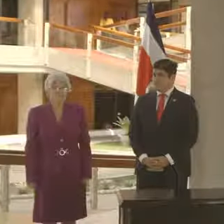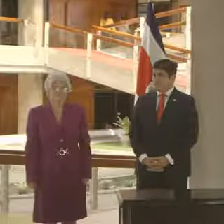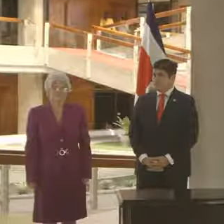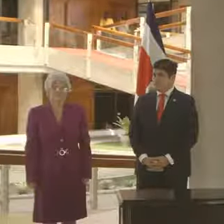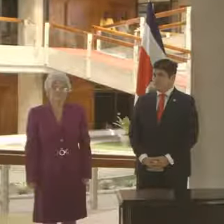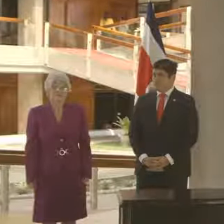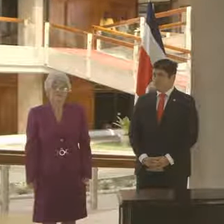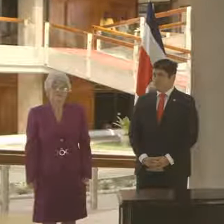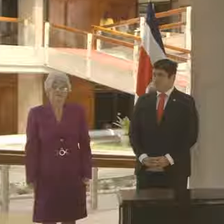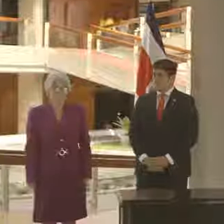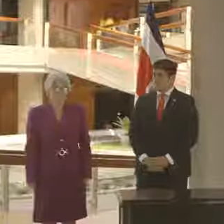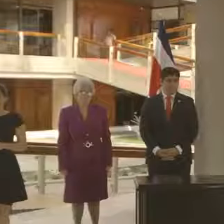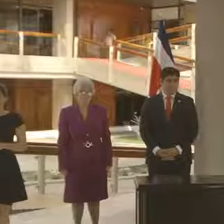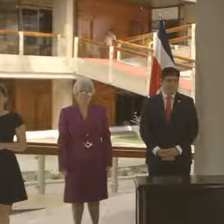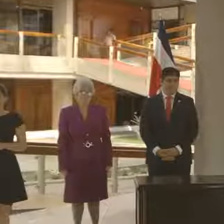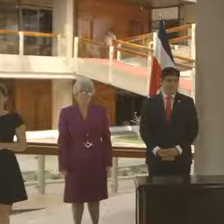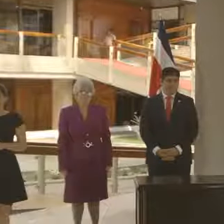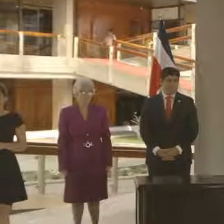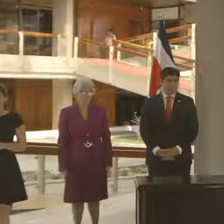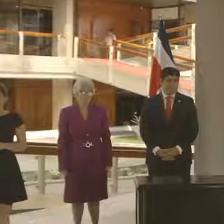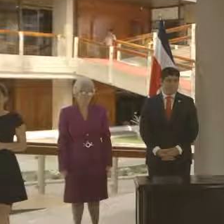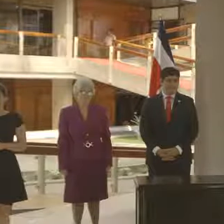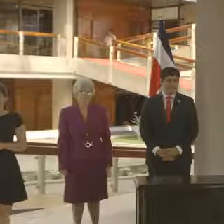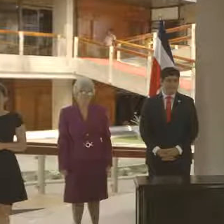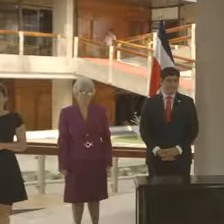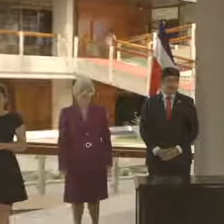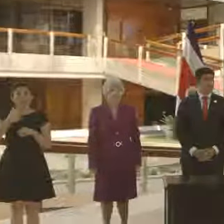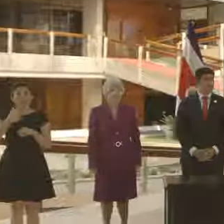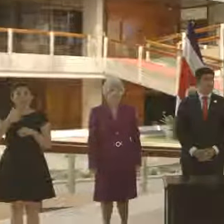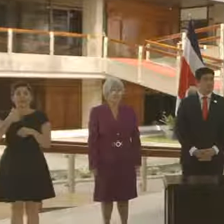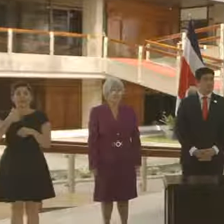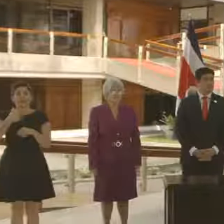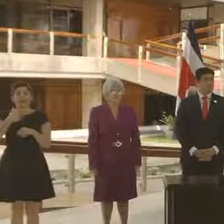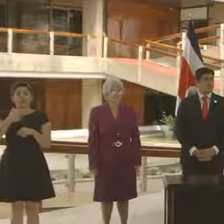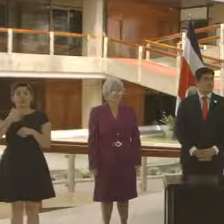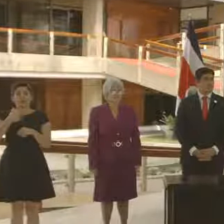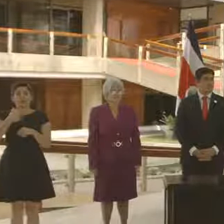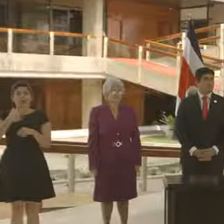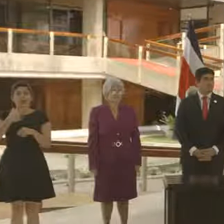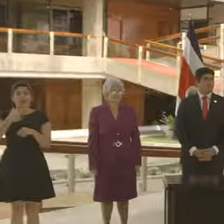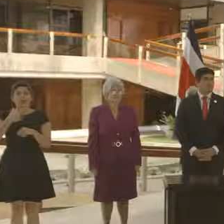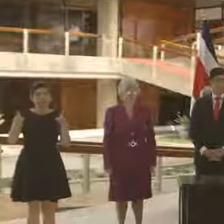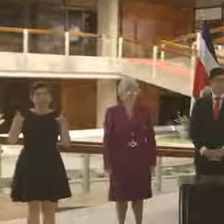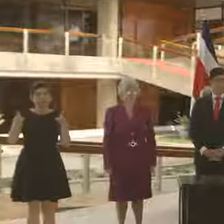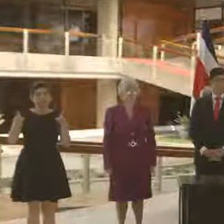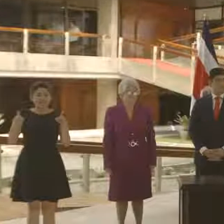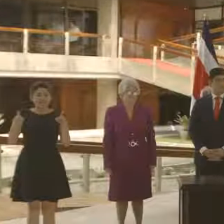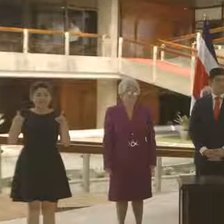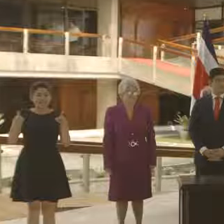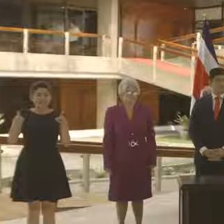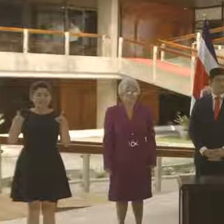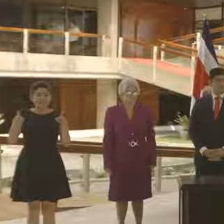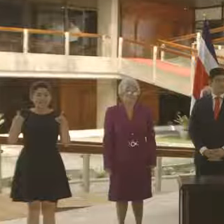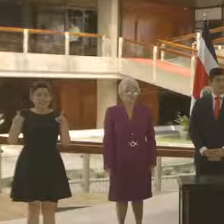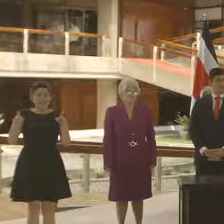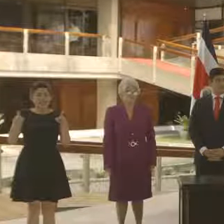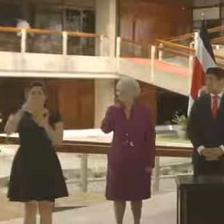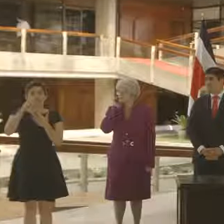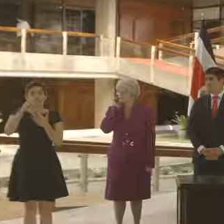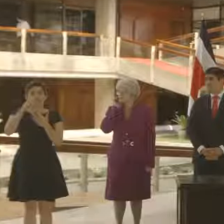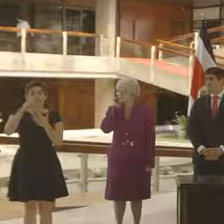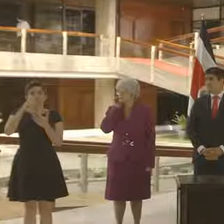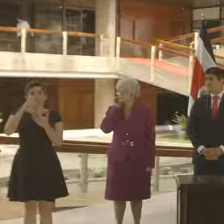Hacienda y los ministros de Presidencia y Comunicación firmarán las directrices, decretos y proyectos de ley que